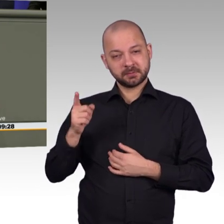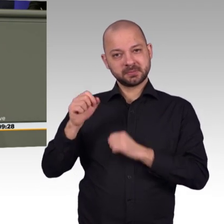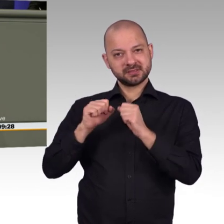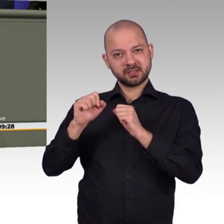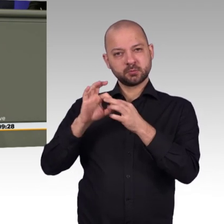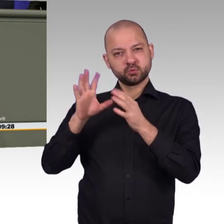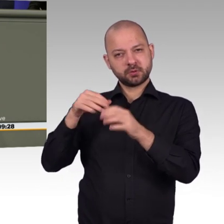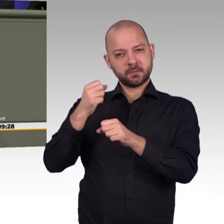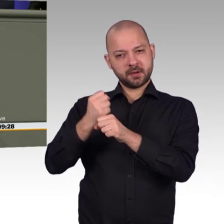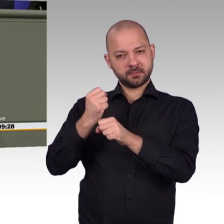denn eigentlich?